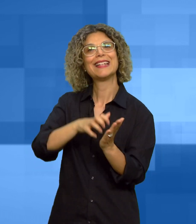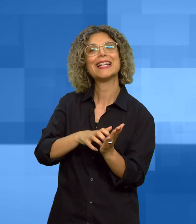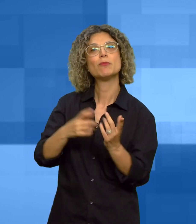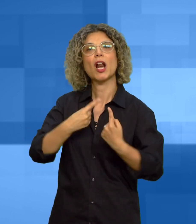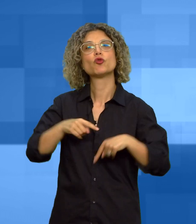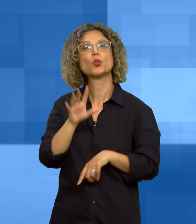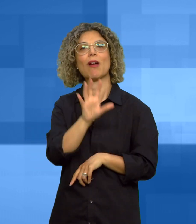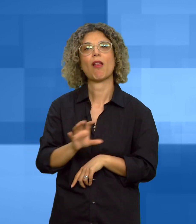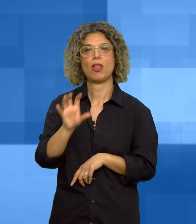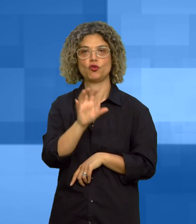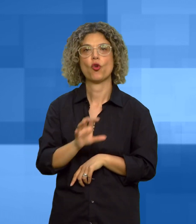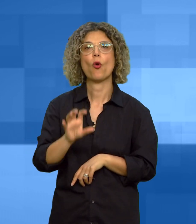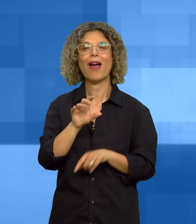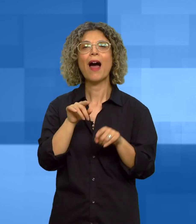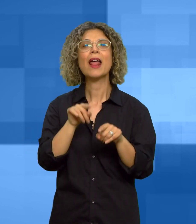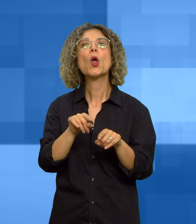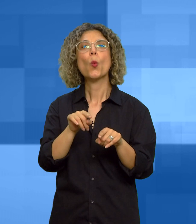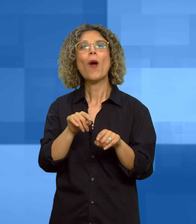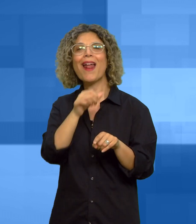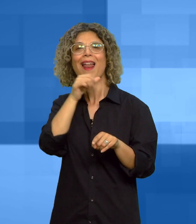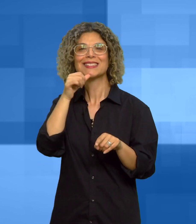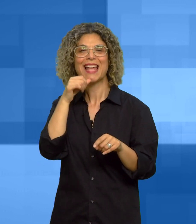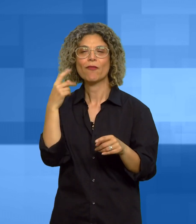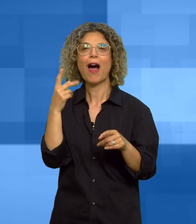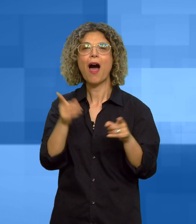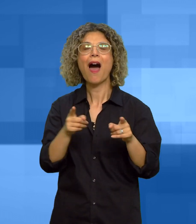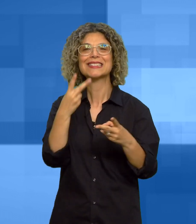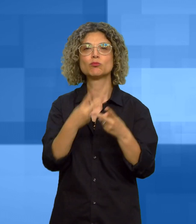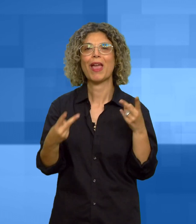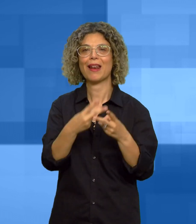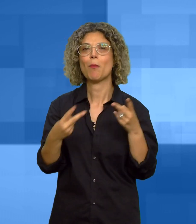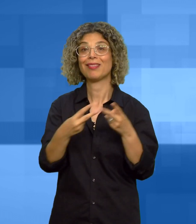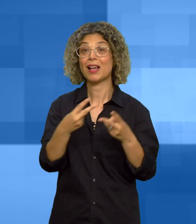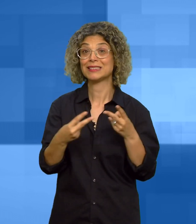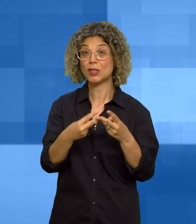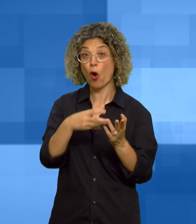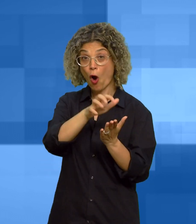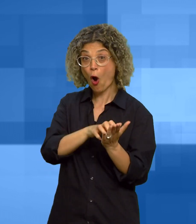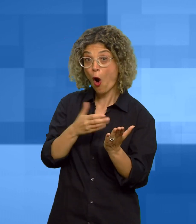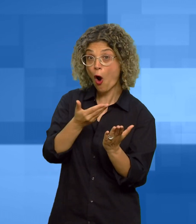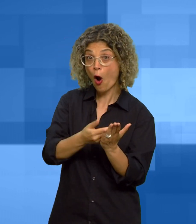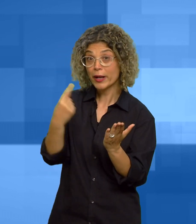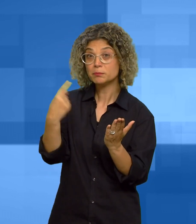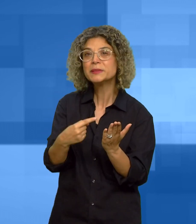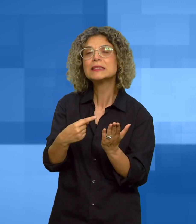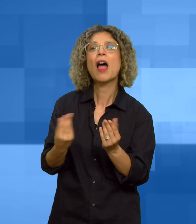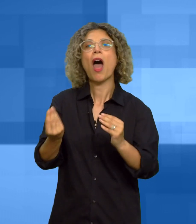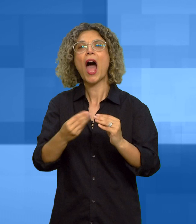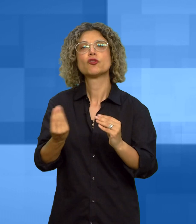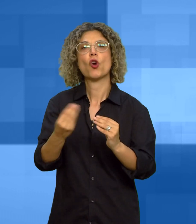della giunta regionale che aggiorna la sperimentazione della misura aiuti a carattere sociale